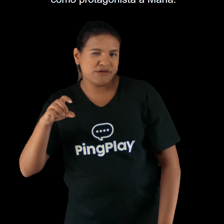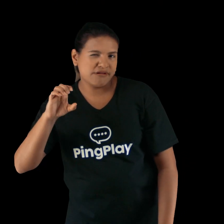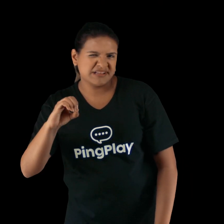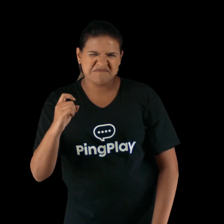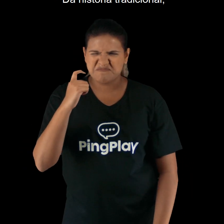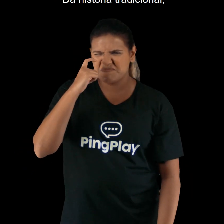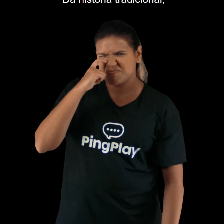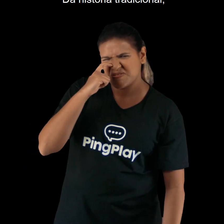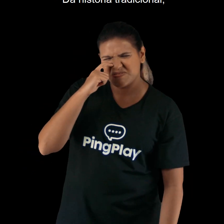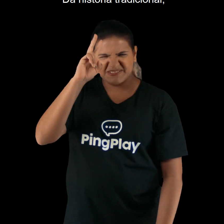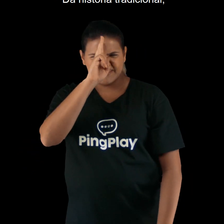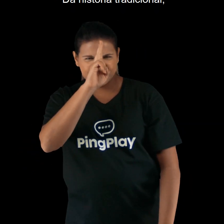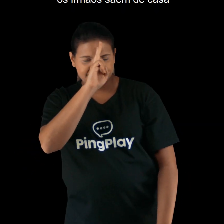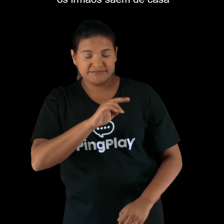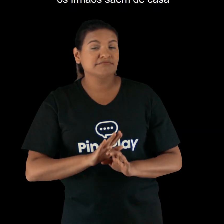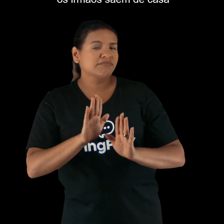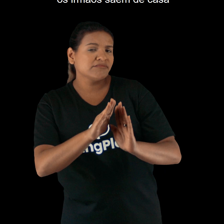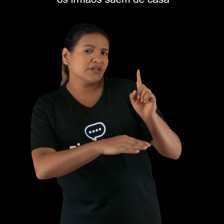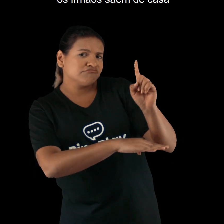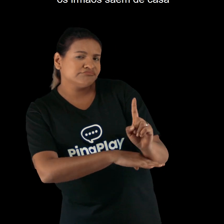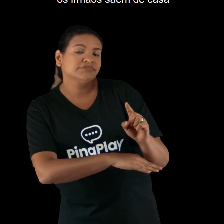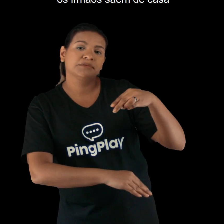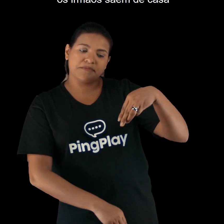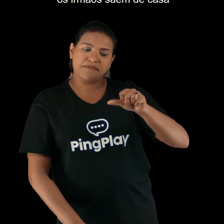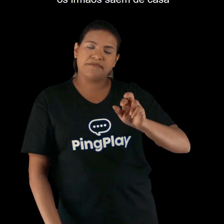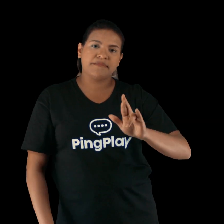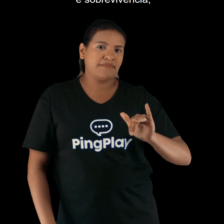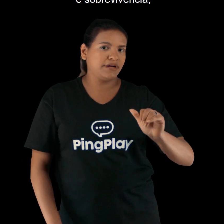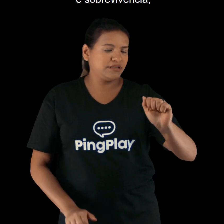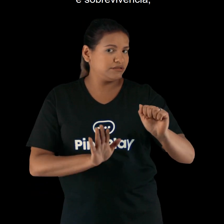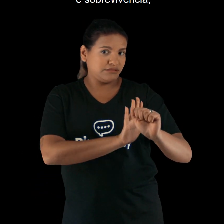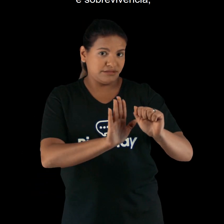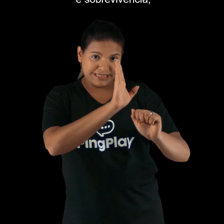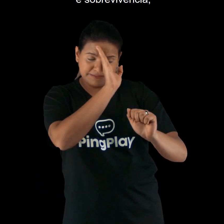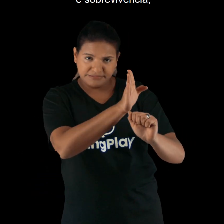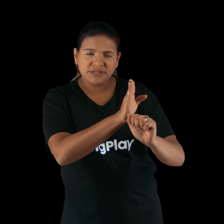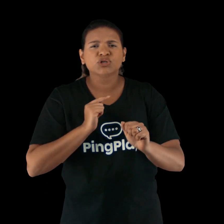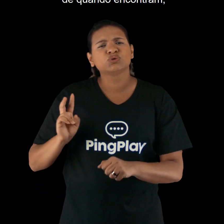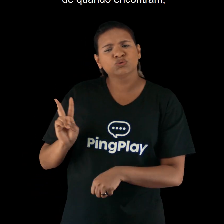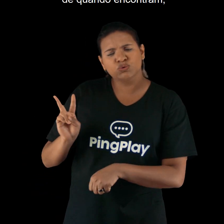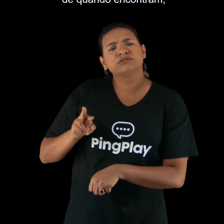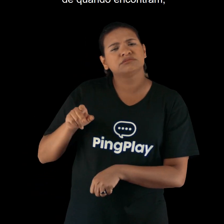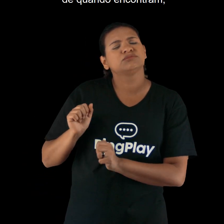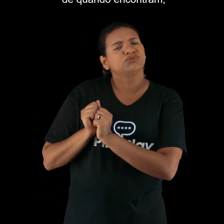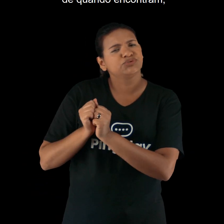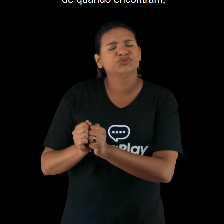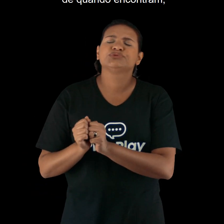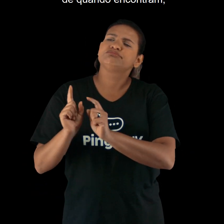a Maria. Da história tradicional, só temos a parte em que os irmãos saem de casa em busca de comida e sobrevivência. Além do tom macabro de